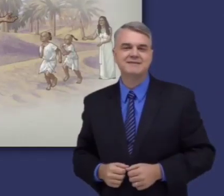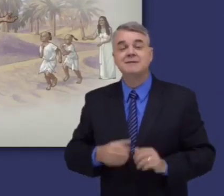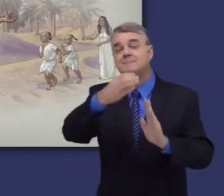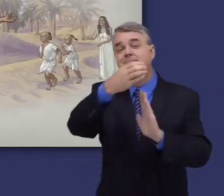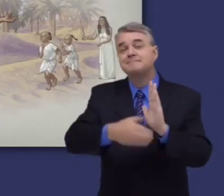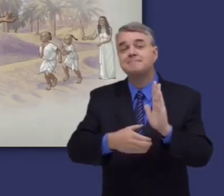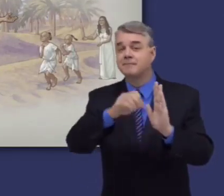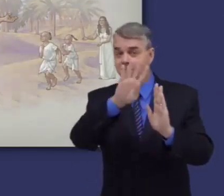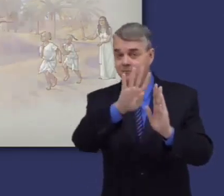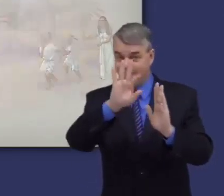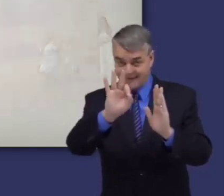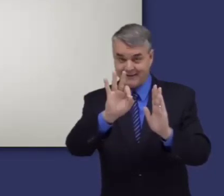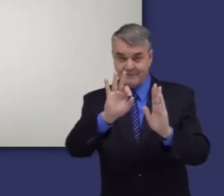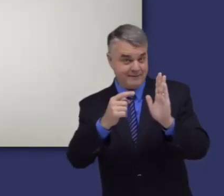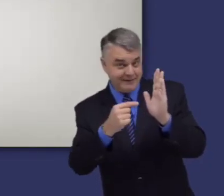extranjeros.